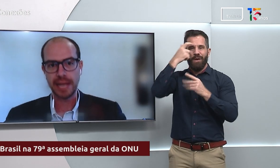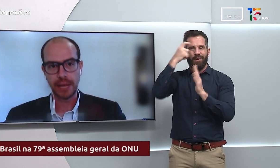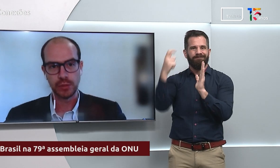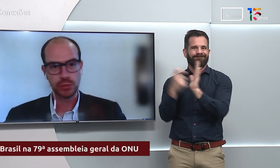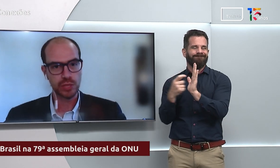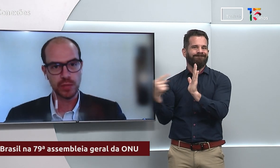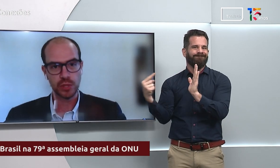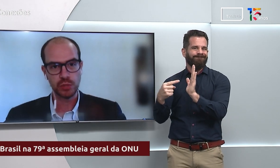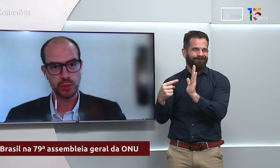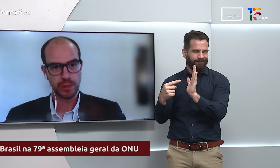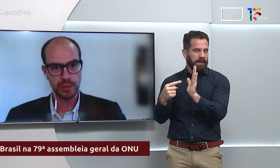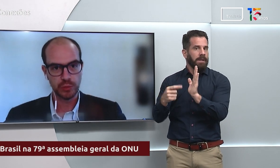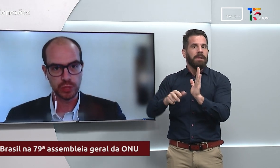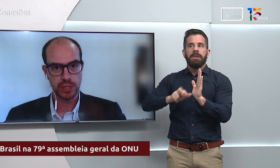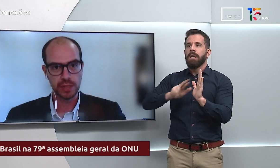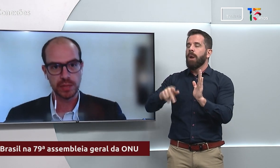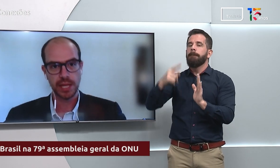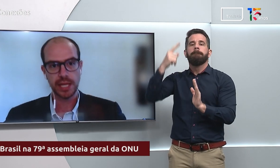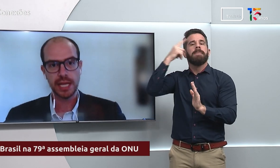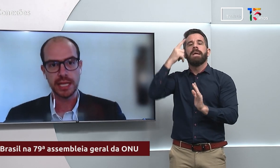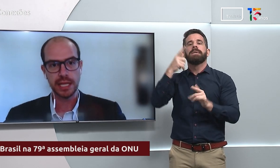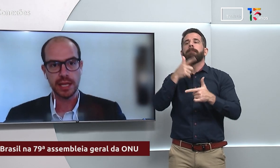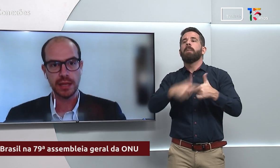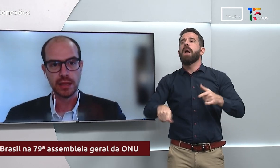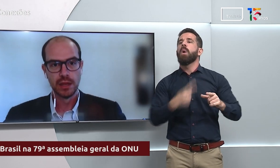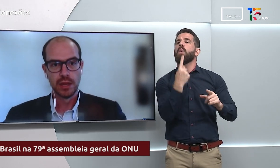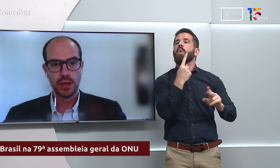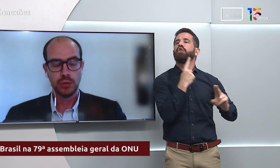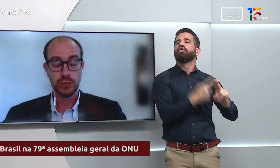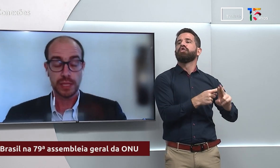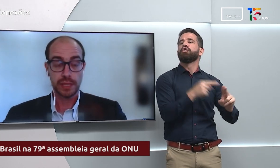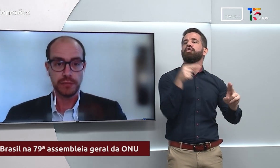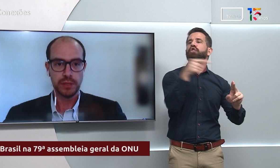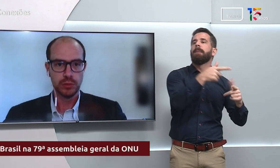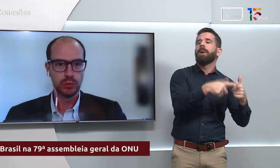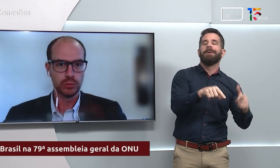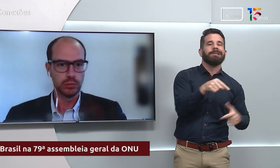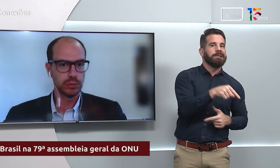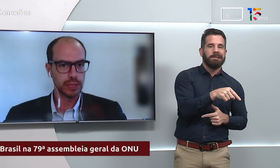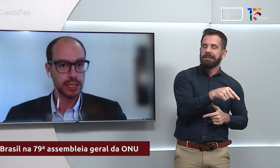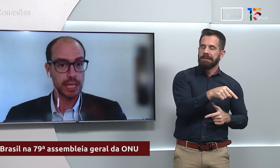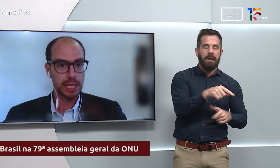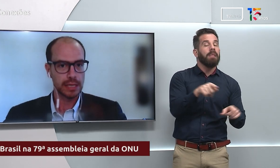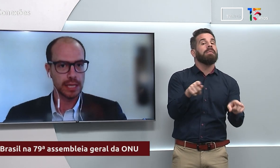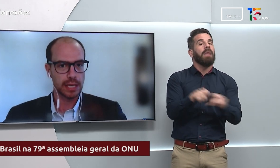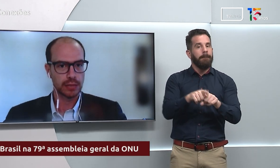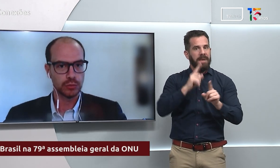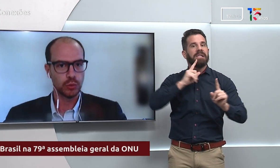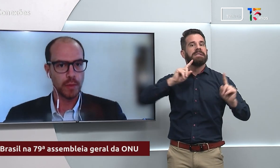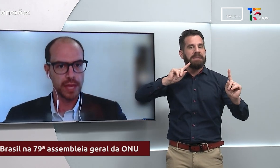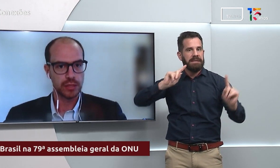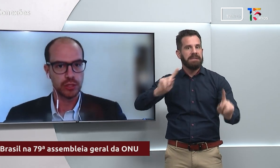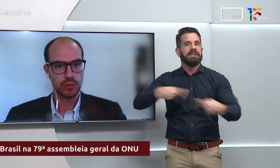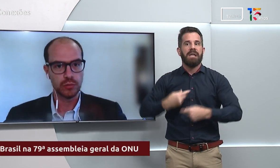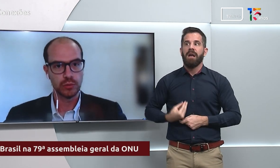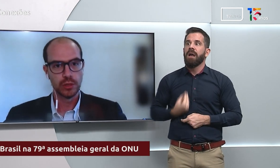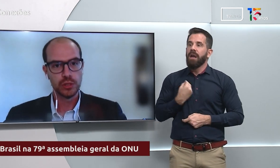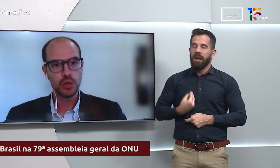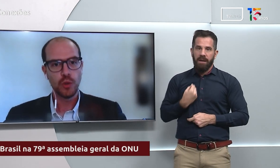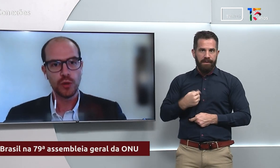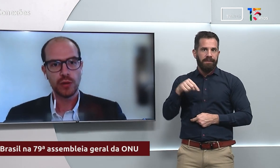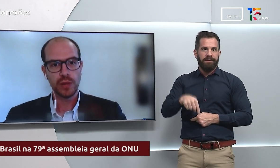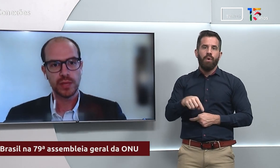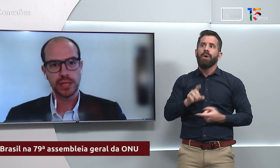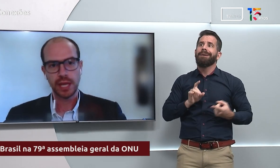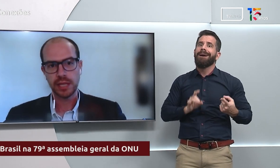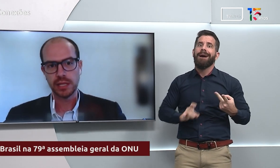não é ligado exclusivamente ao problema do X, mas aquele que é um desafio que é interno, doméstico, de